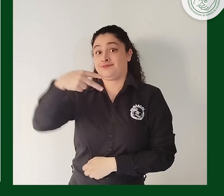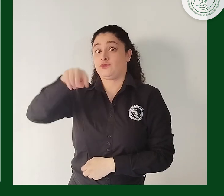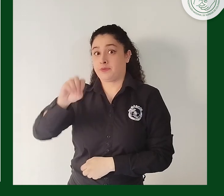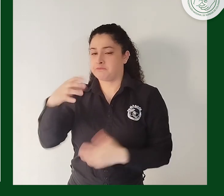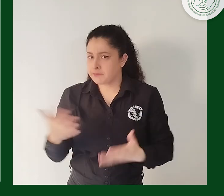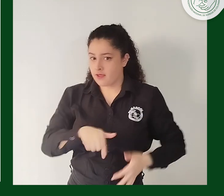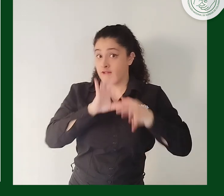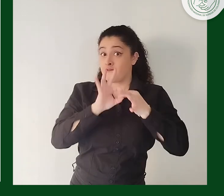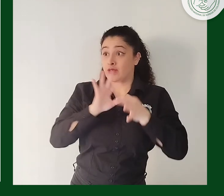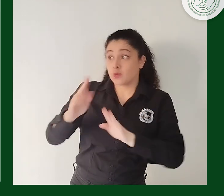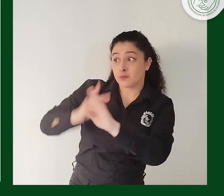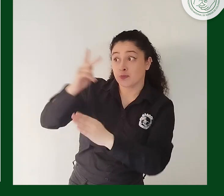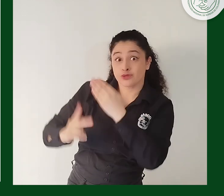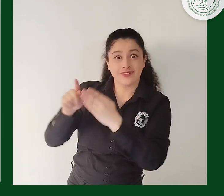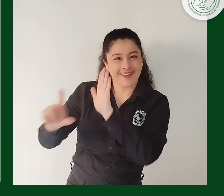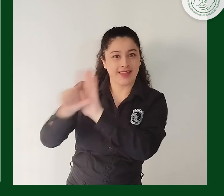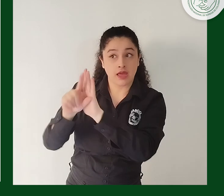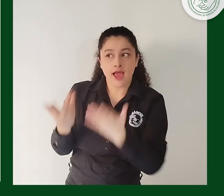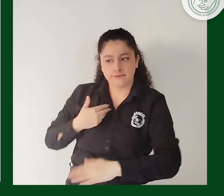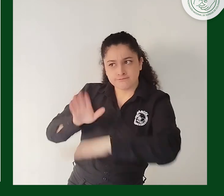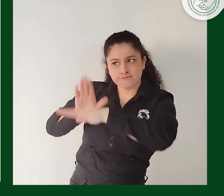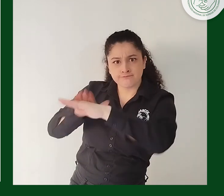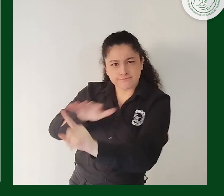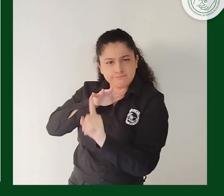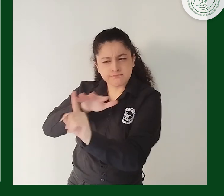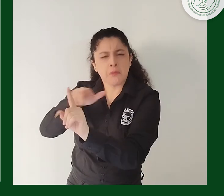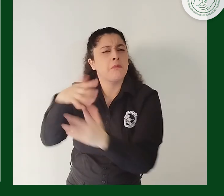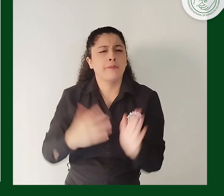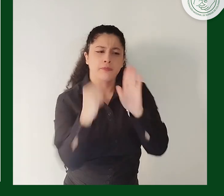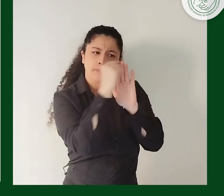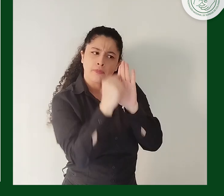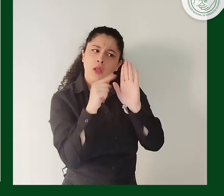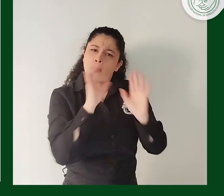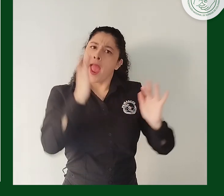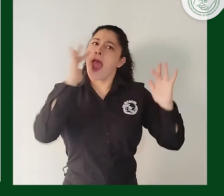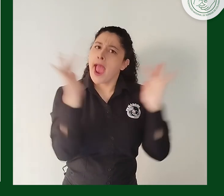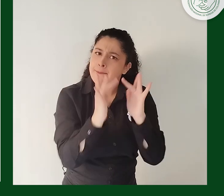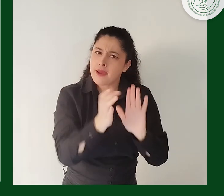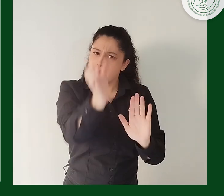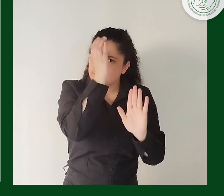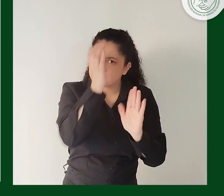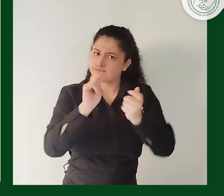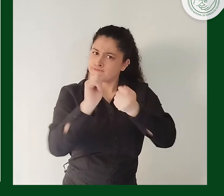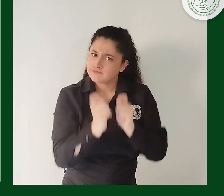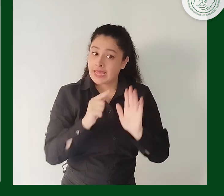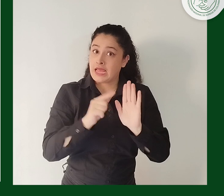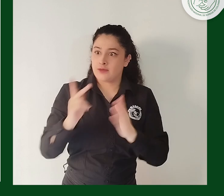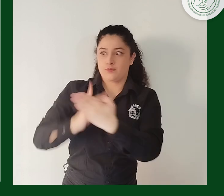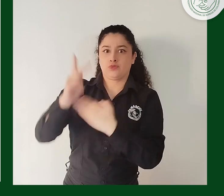Carreño, desde FENASCOL, se ha hecho la respectiva incidencia para que se ajusten términos y el